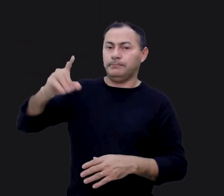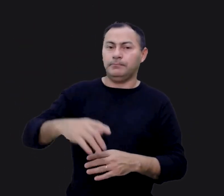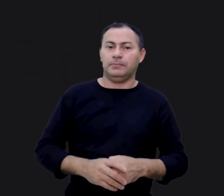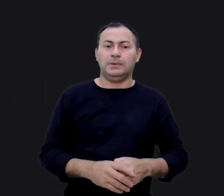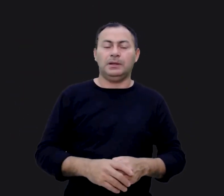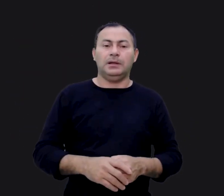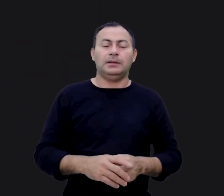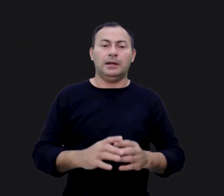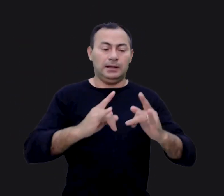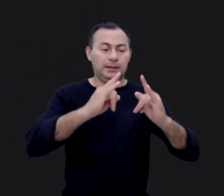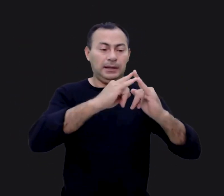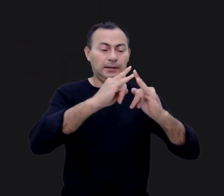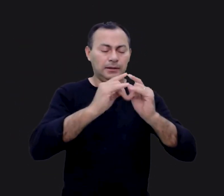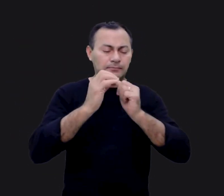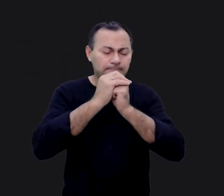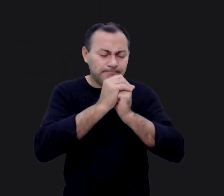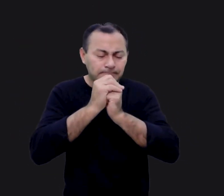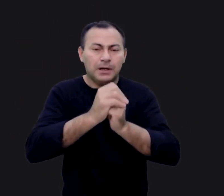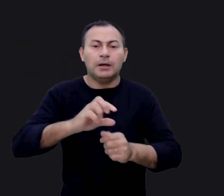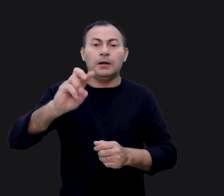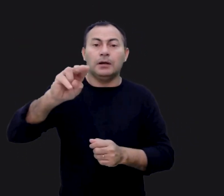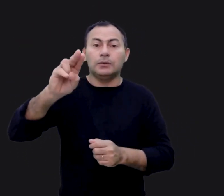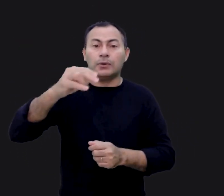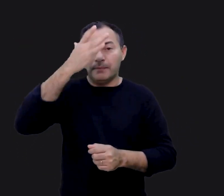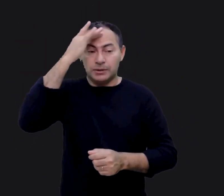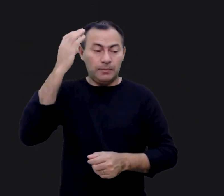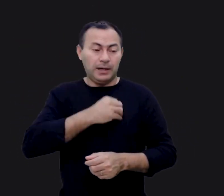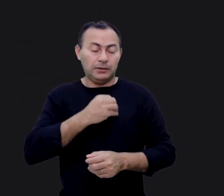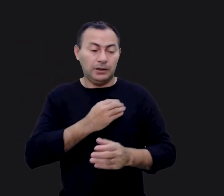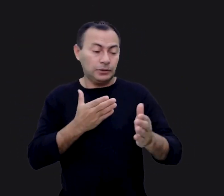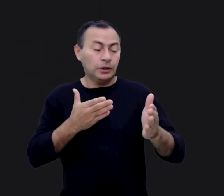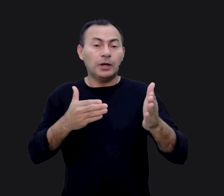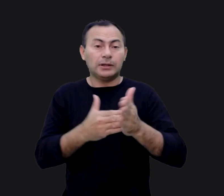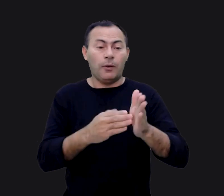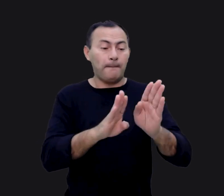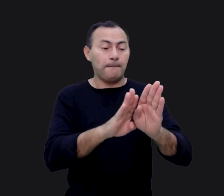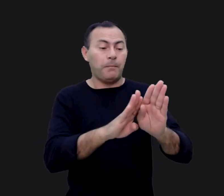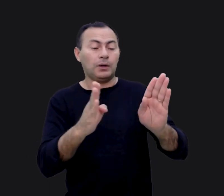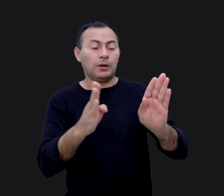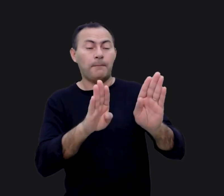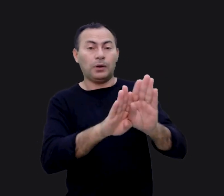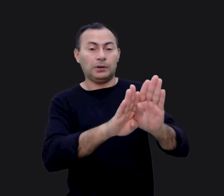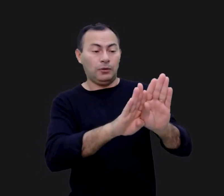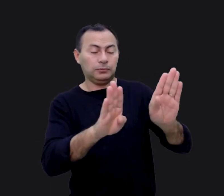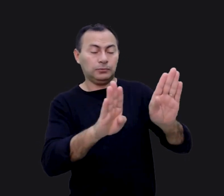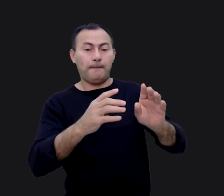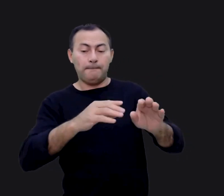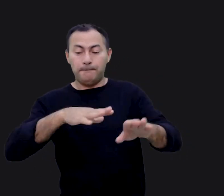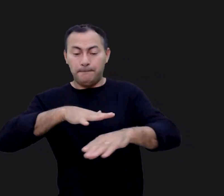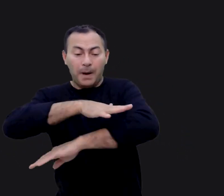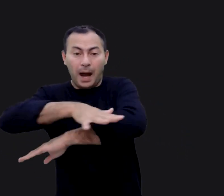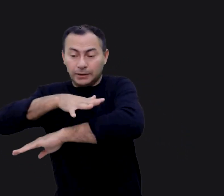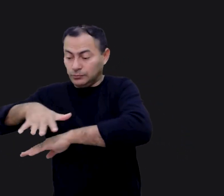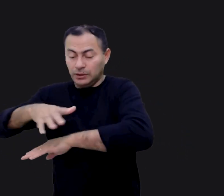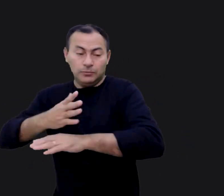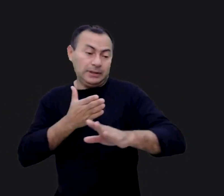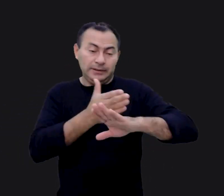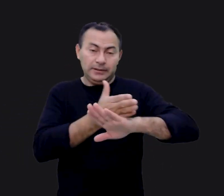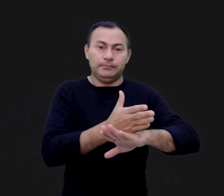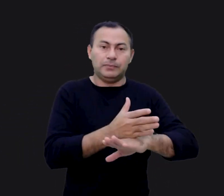Deus. Na tenda de adoração, nunca o pecador poderia ir além do portão do pátio. O sacerdote o encontrava e mostrava